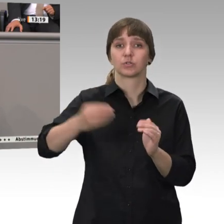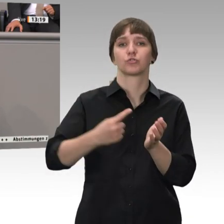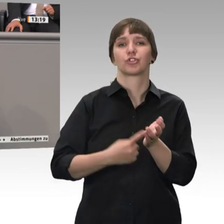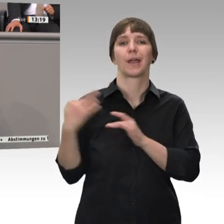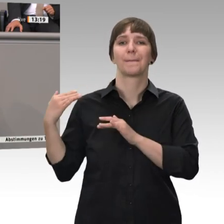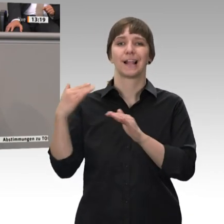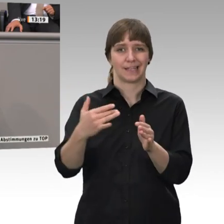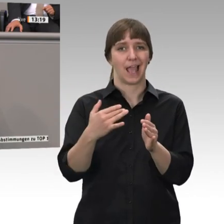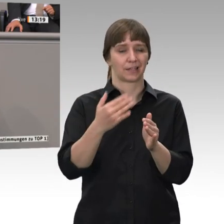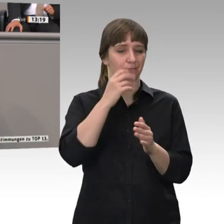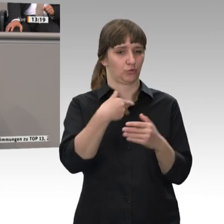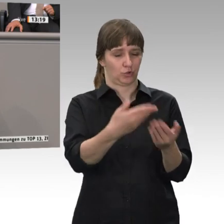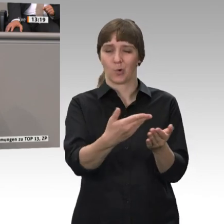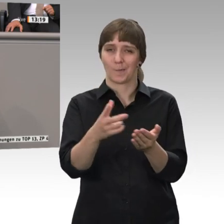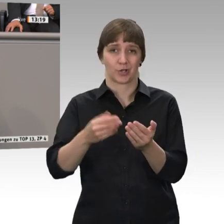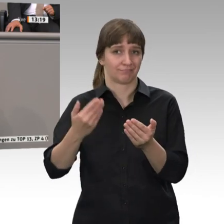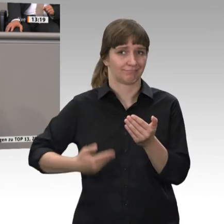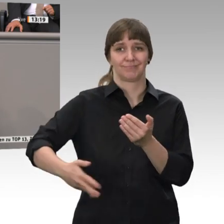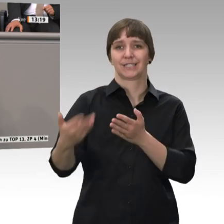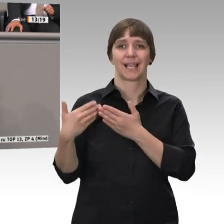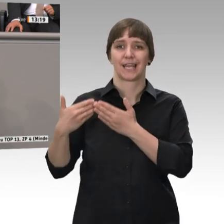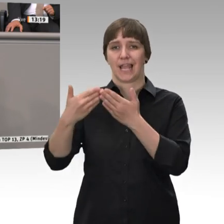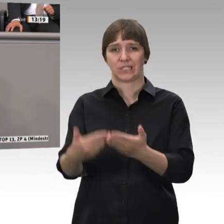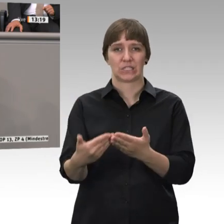die kommenden Generationen noch stärker, als dies heute ohnehin bereits absehbar ist.